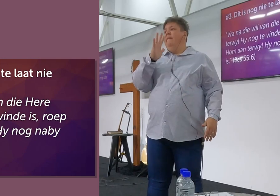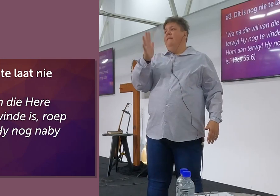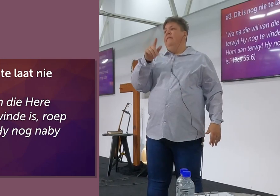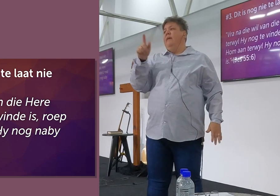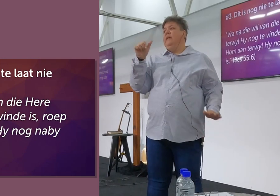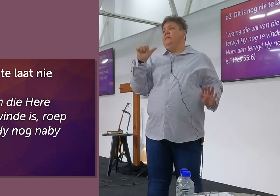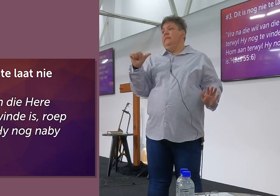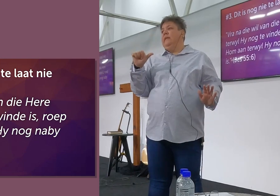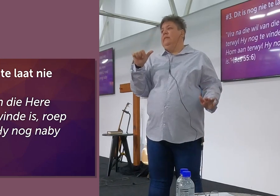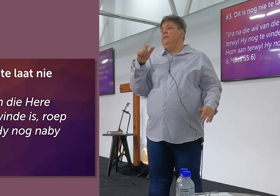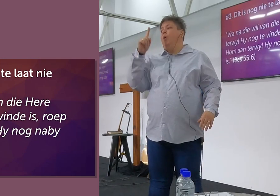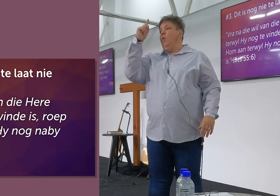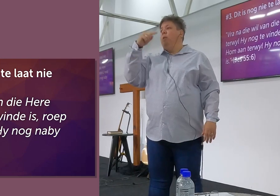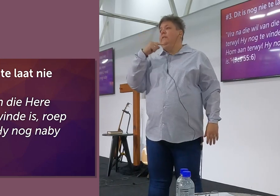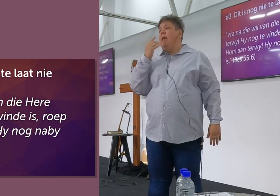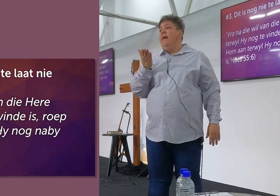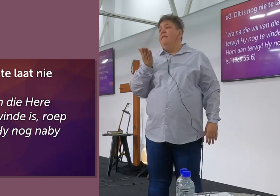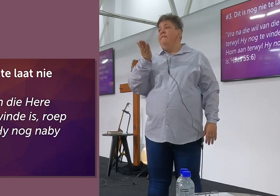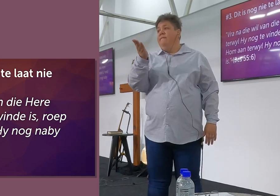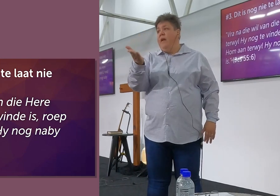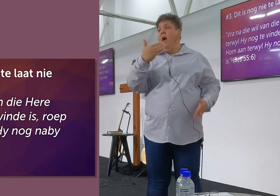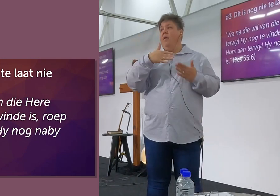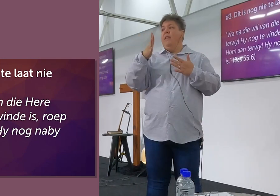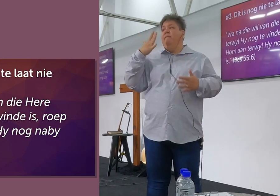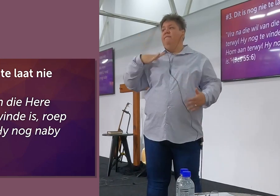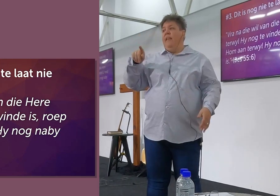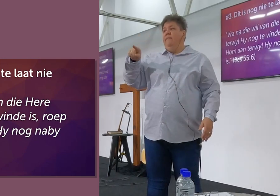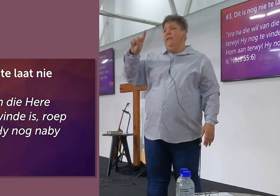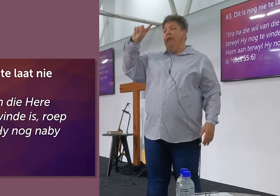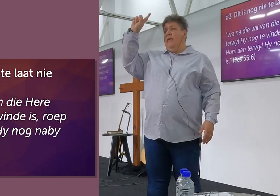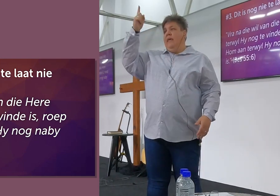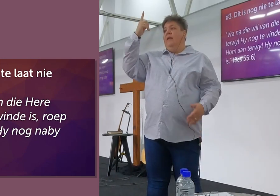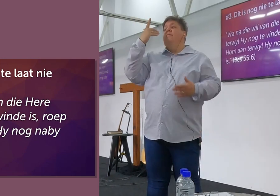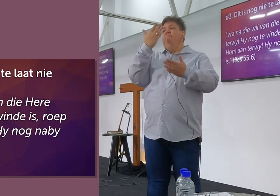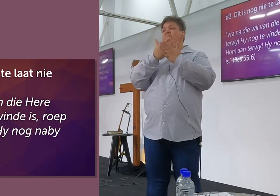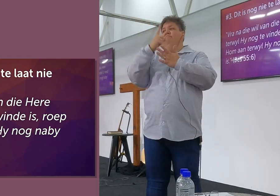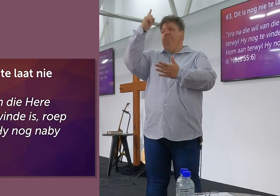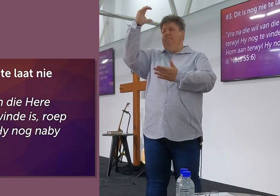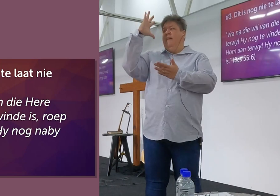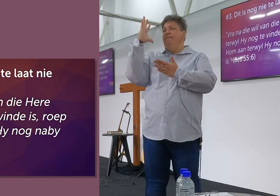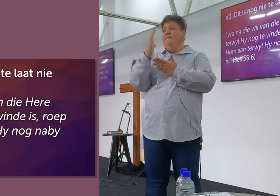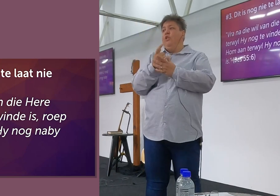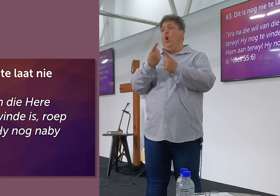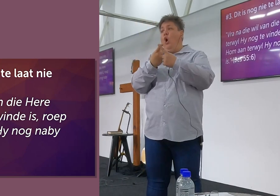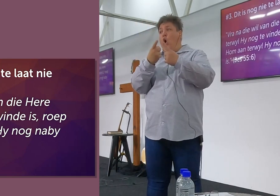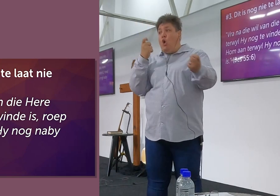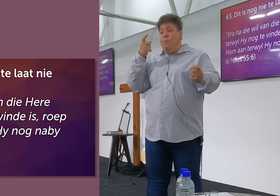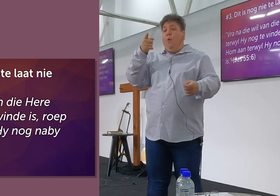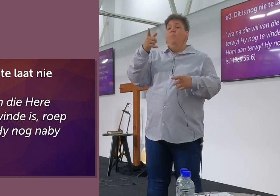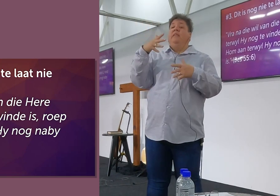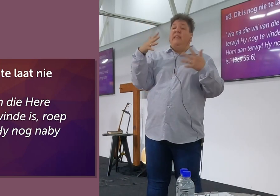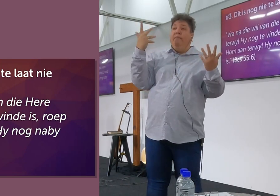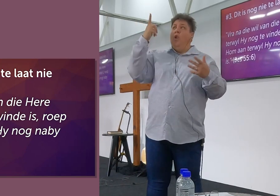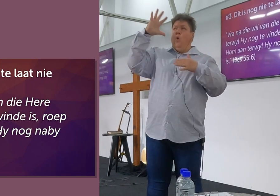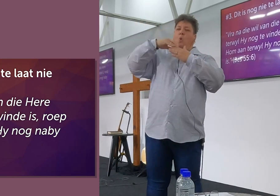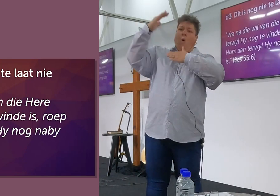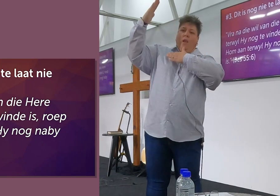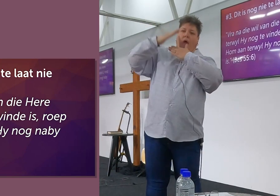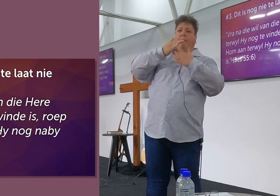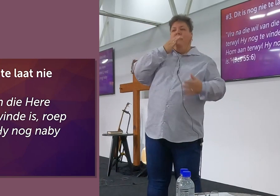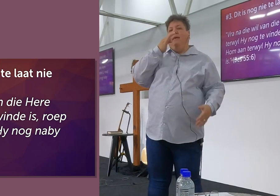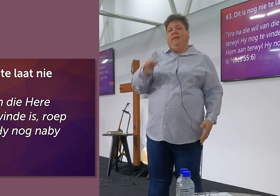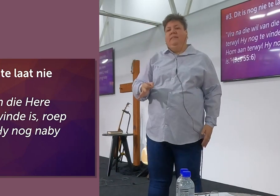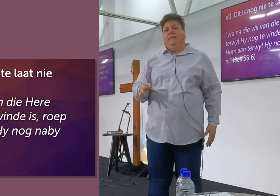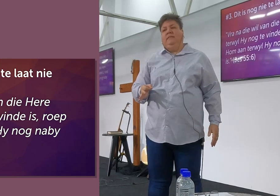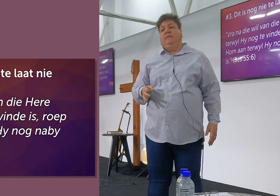eindelijk maar wat God vir die volk sê. Vraad na die wil van die Heere, terwyl hy nog te vinden is. Roep om aan, terwyl hy nabe is. Want weet jy wat die realiteit